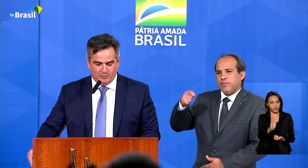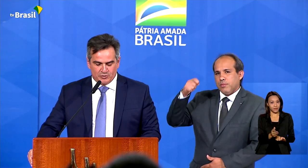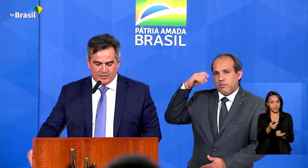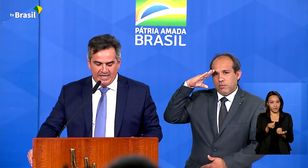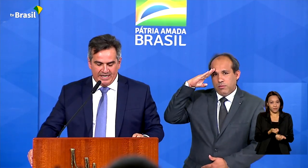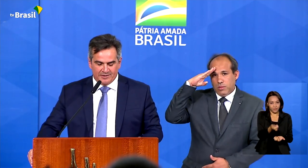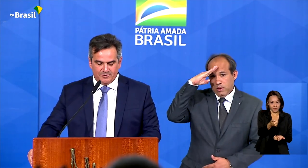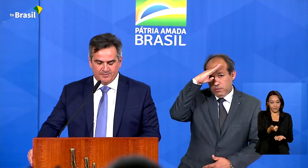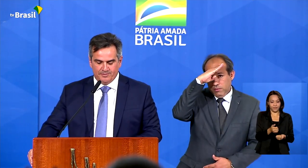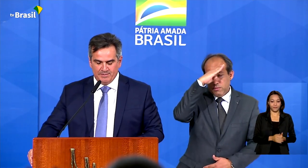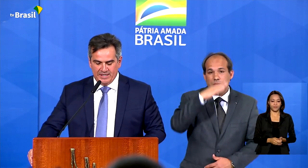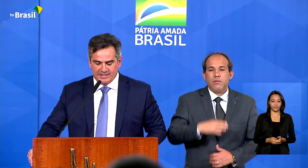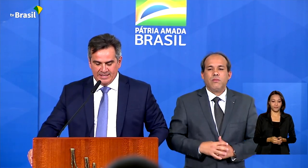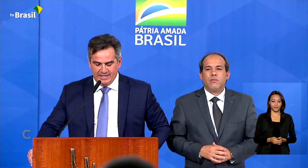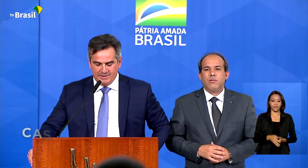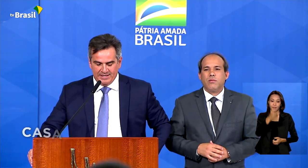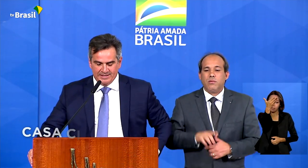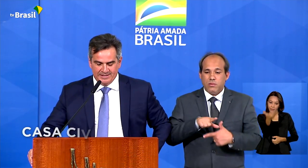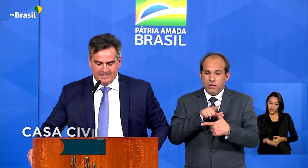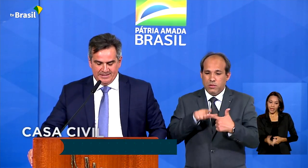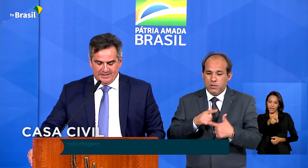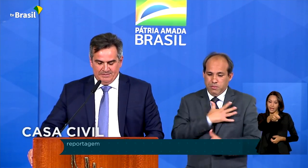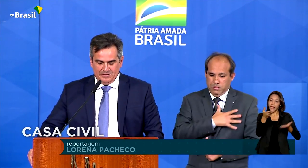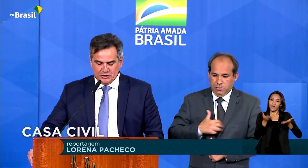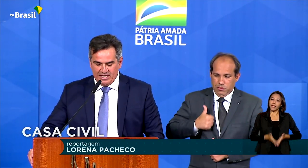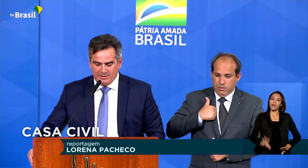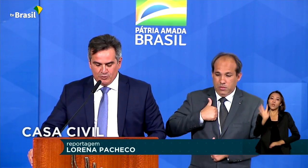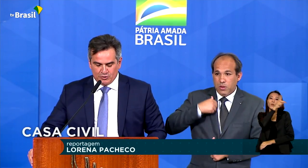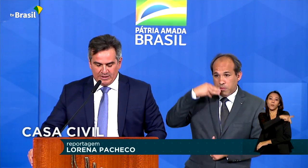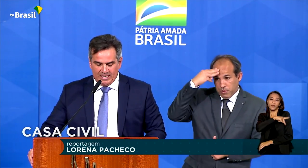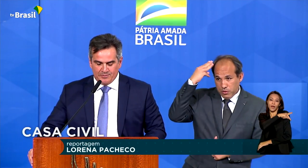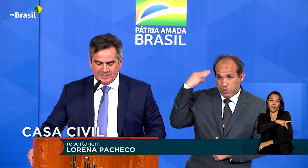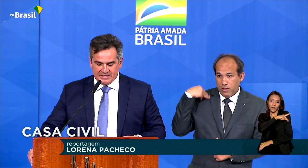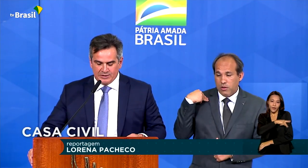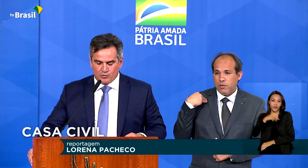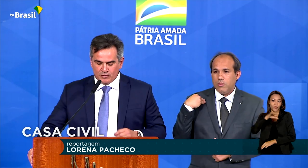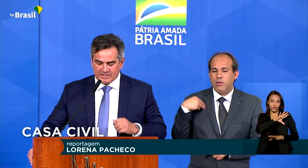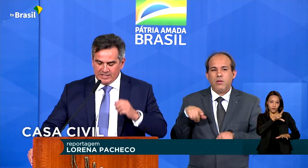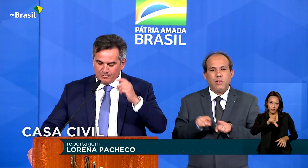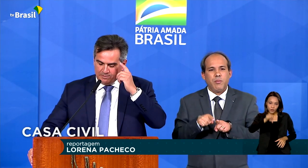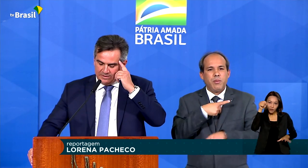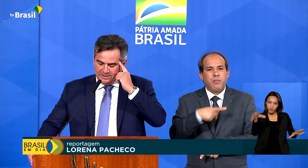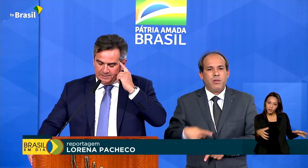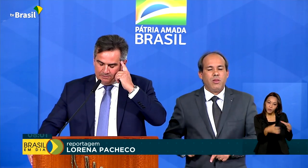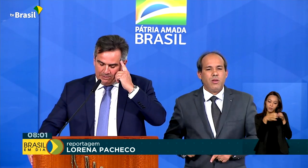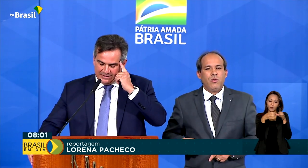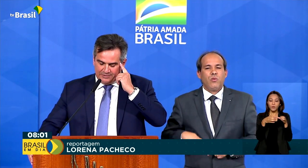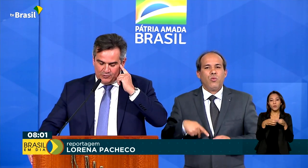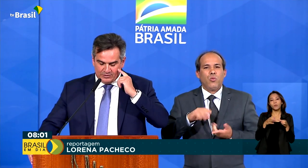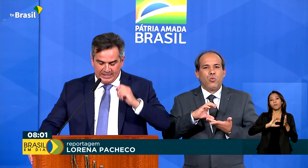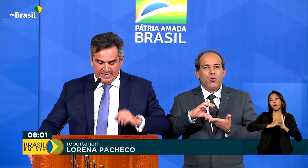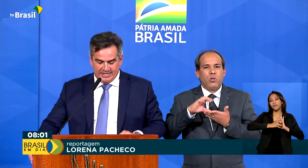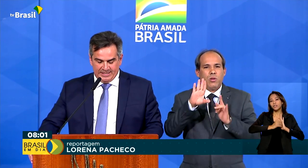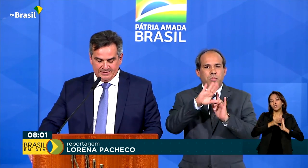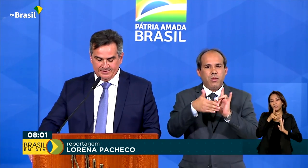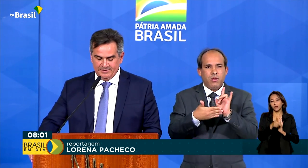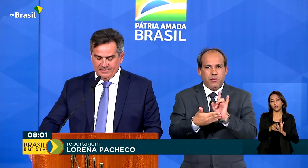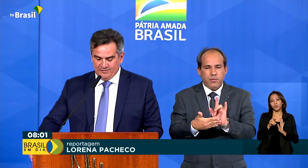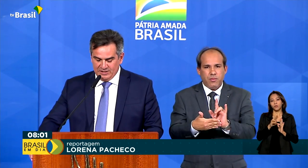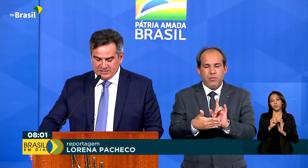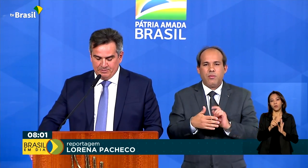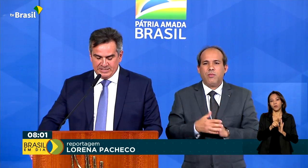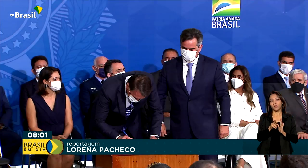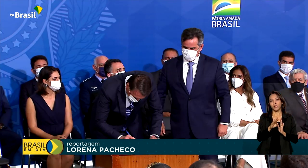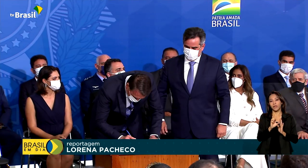O senador Ciro Nogueira é natural do Piauí e foi eleito pelo Partido Progressista. Ele cumpriu quatro mandatos como